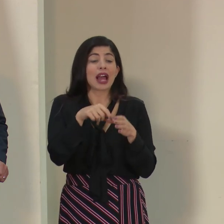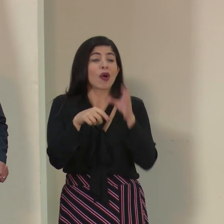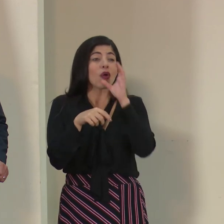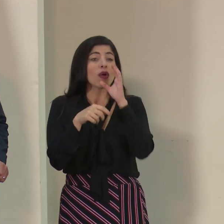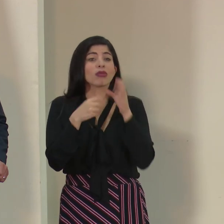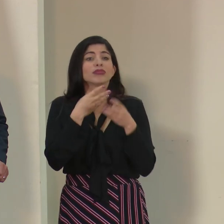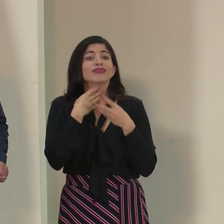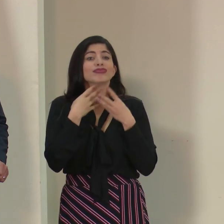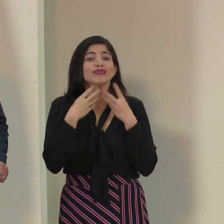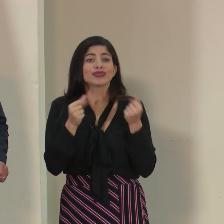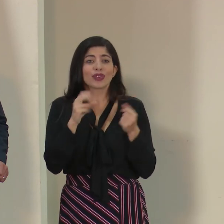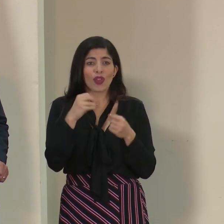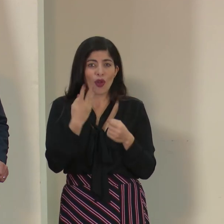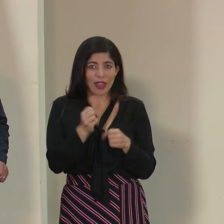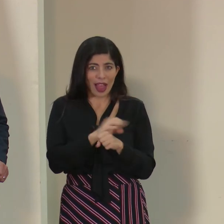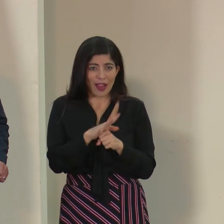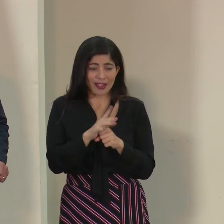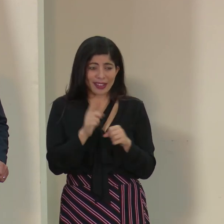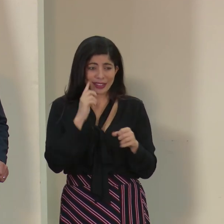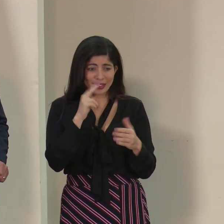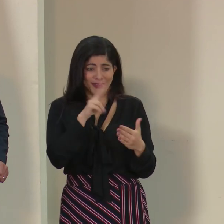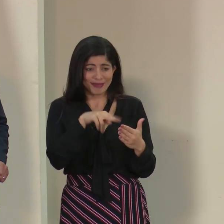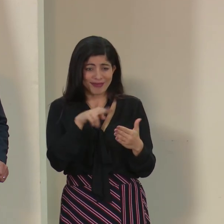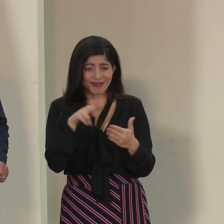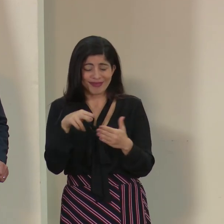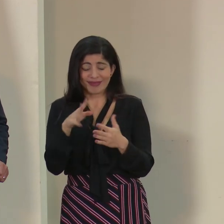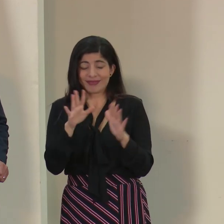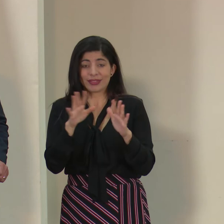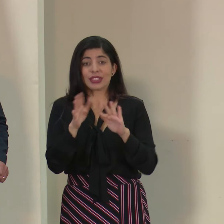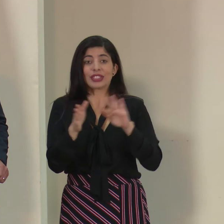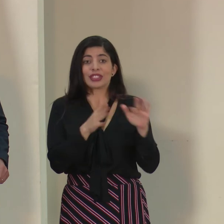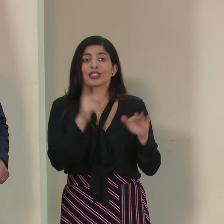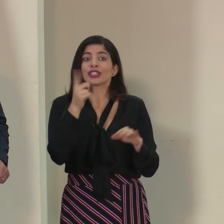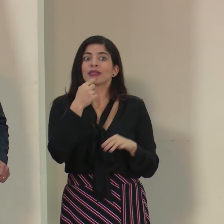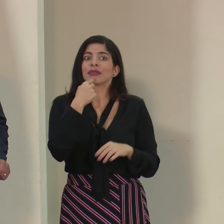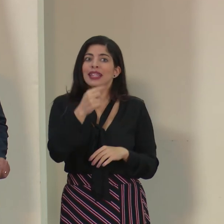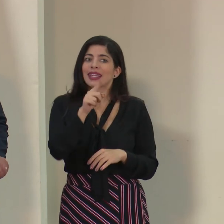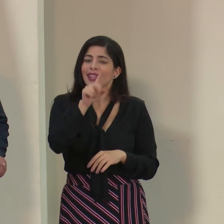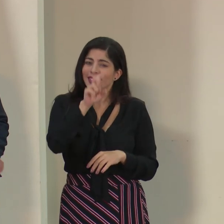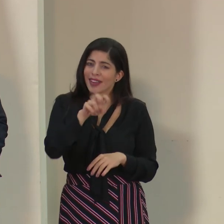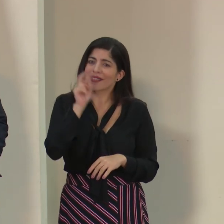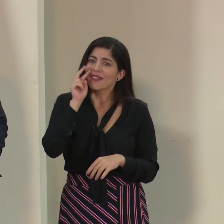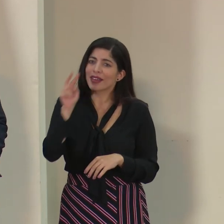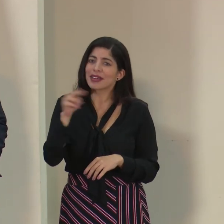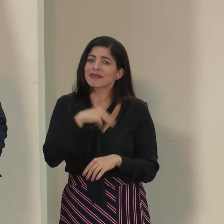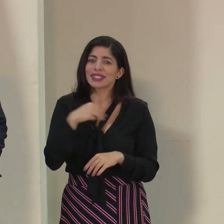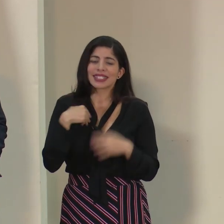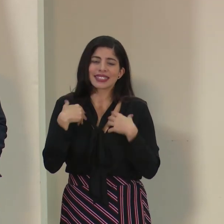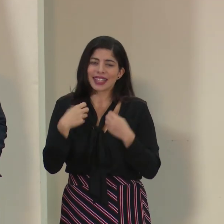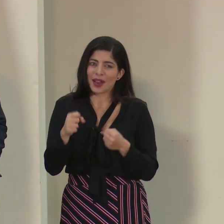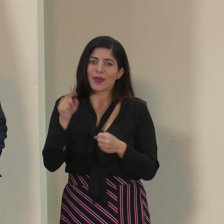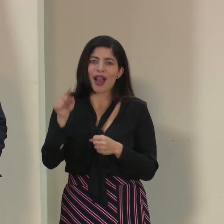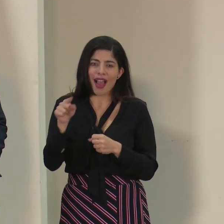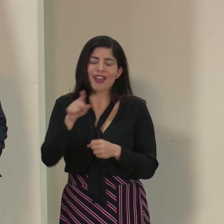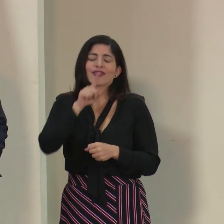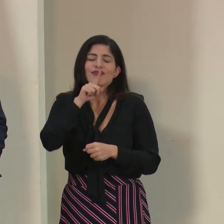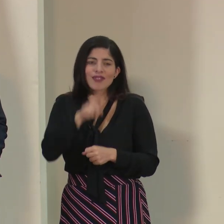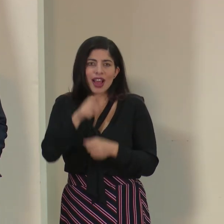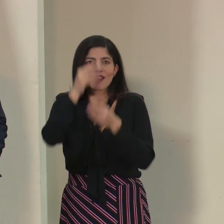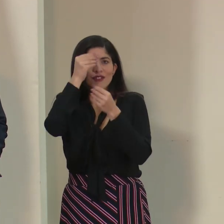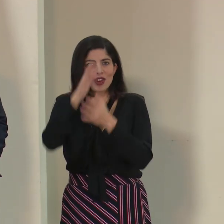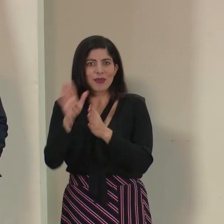no le va a dar COVID-19, ¿verdad? Y yo siempre refiero, vayan a la página web del Ministerio de Salud, ahí está toda la información y si